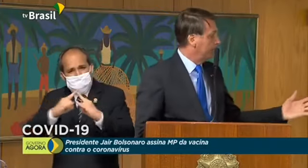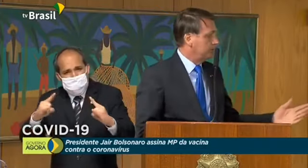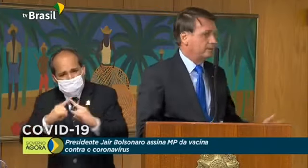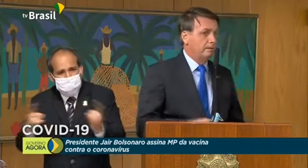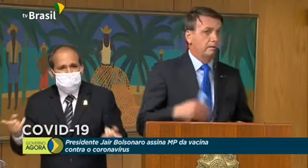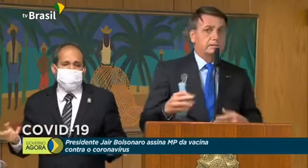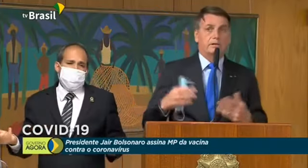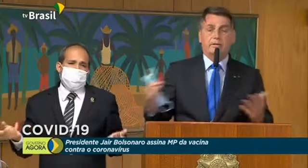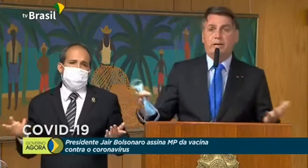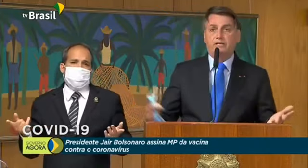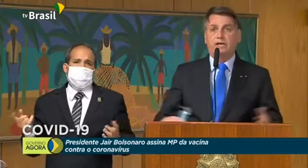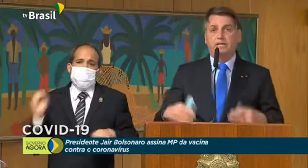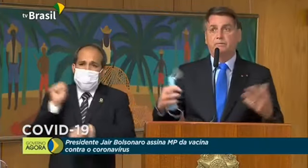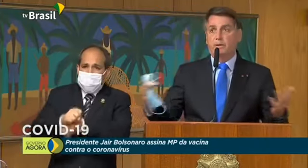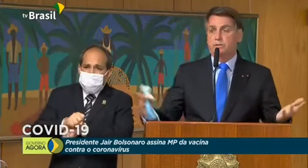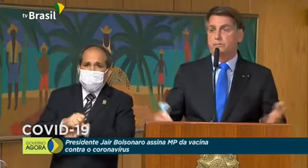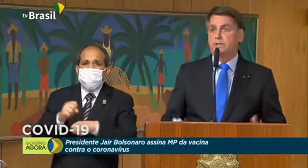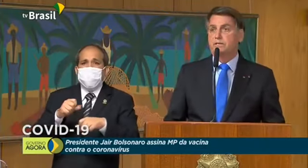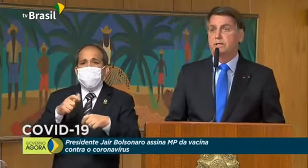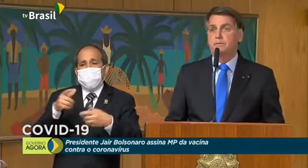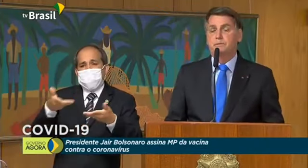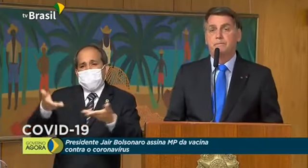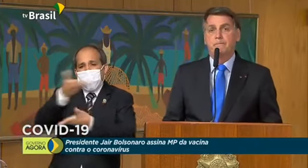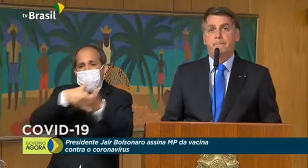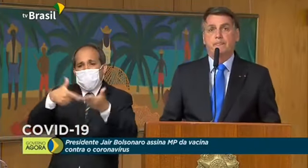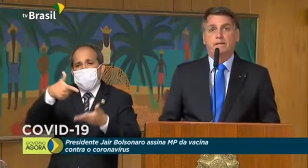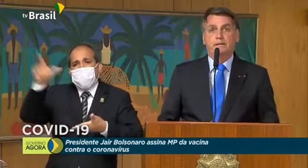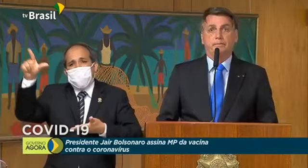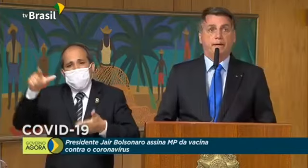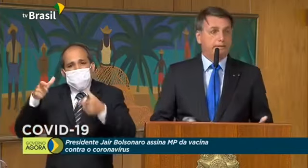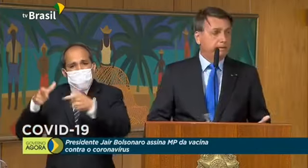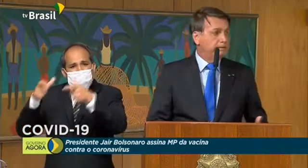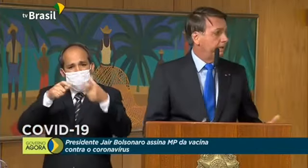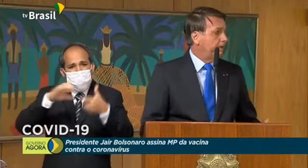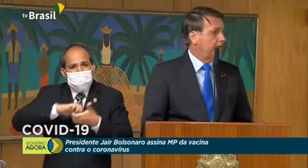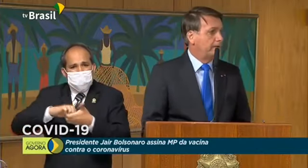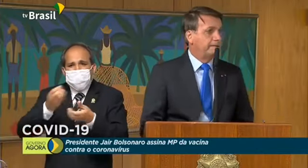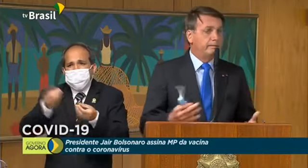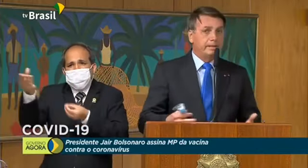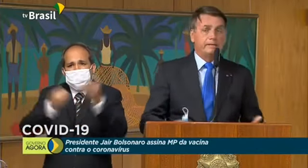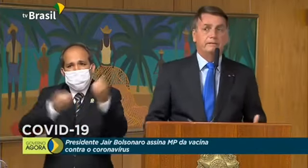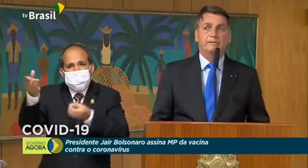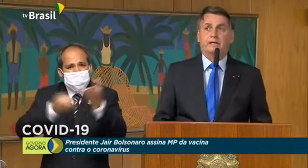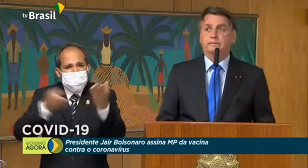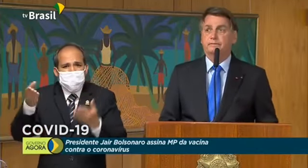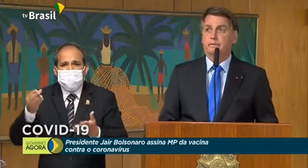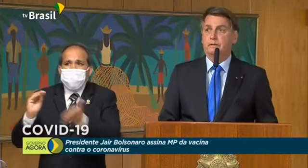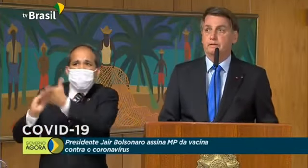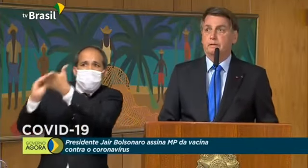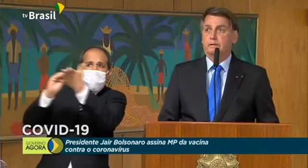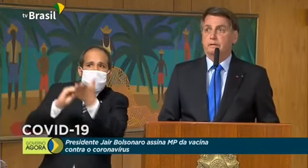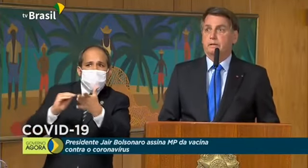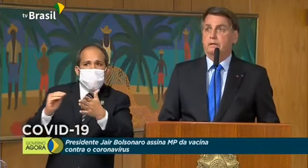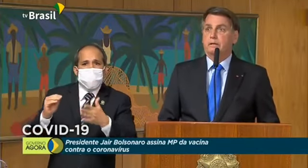equipamentos são remanejados para outros municípios, para atender a demanda que vem aí.